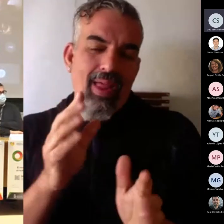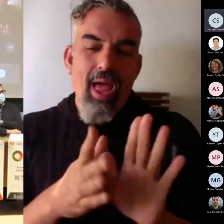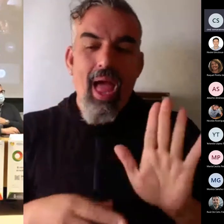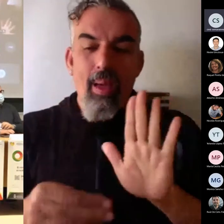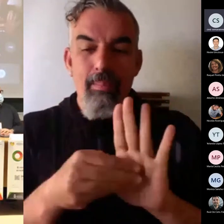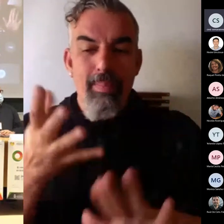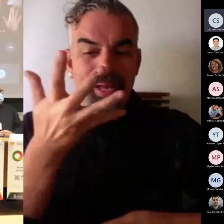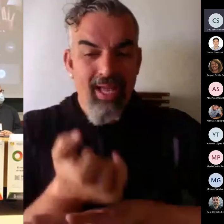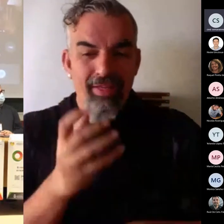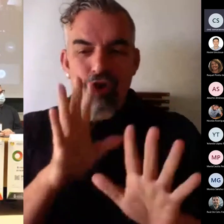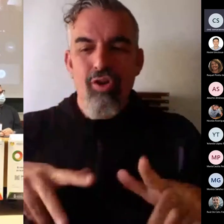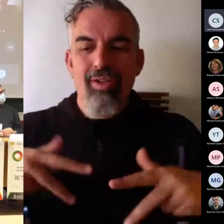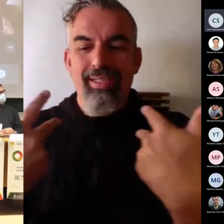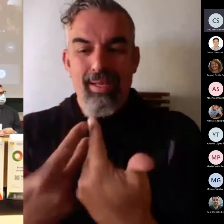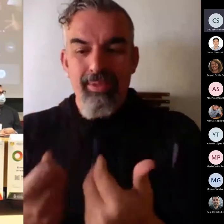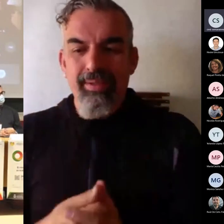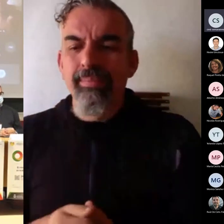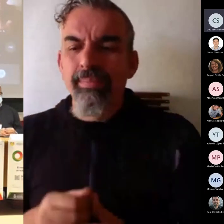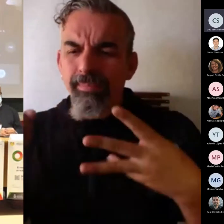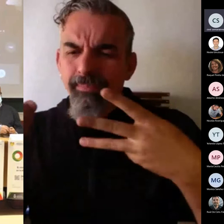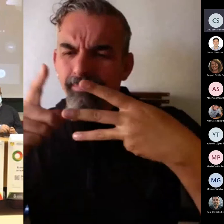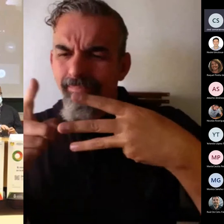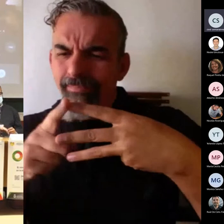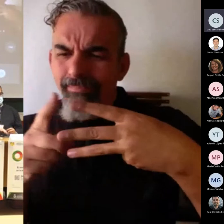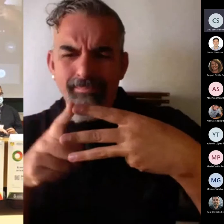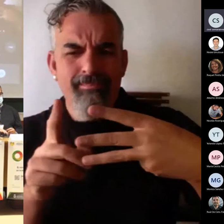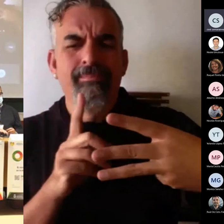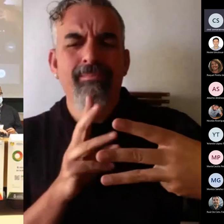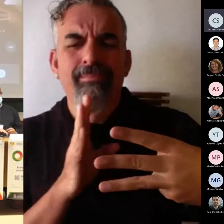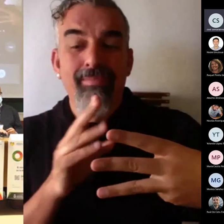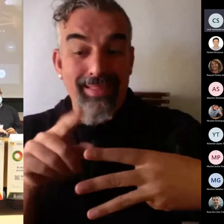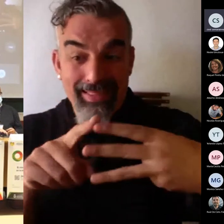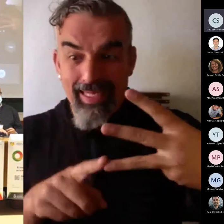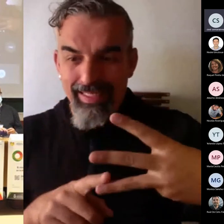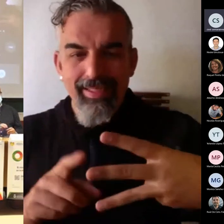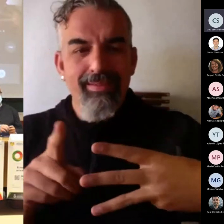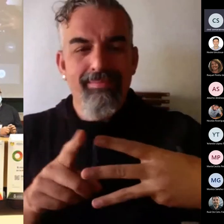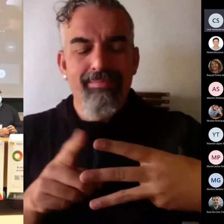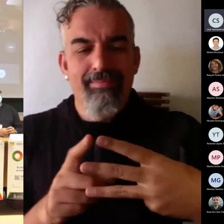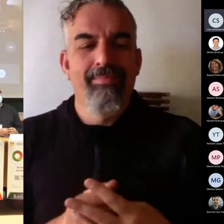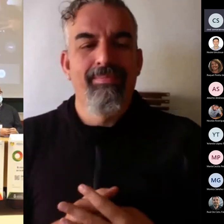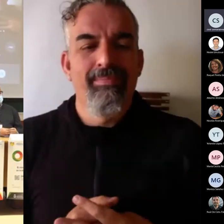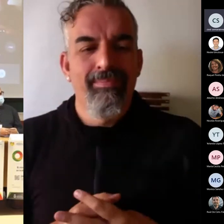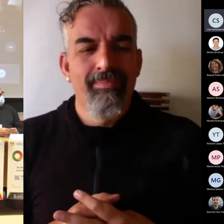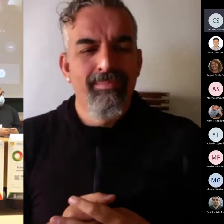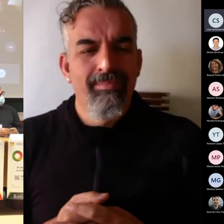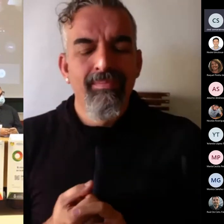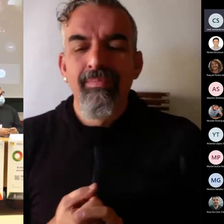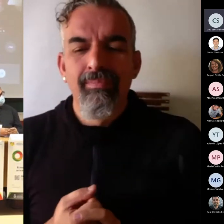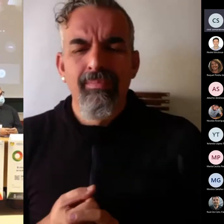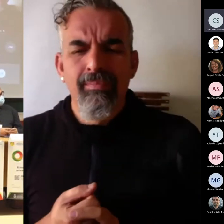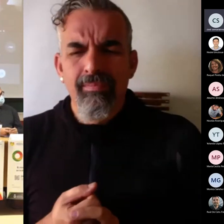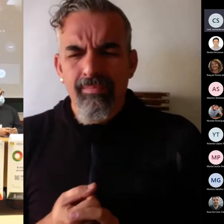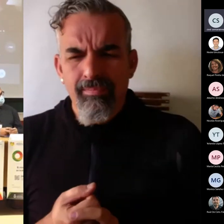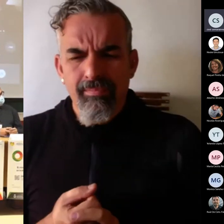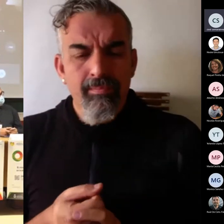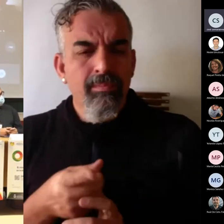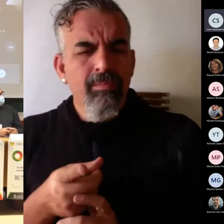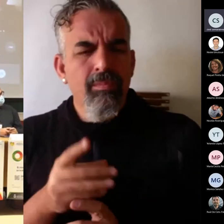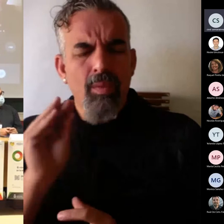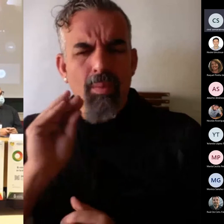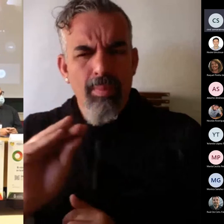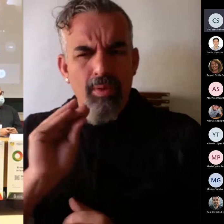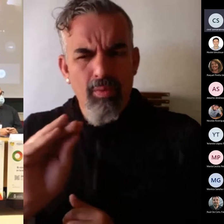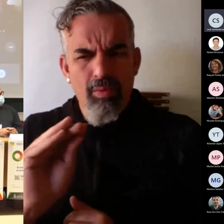La primera pregunta, que en realidad es doble, pero ya cuáles son, según nuestro punto de vista, los